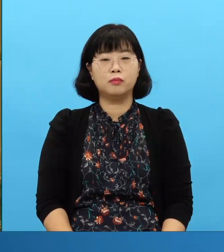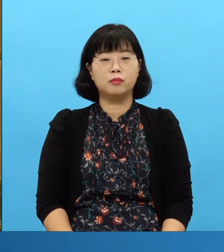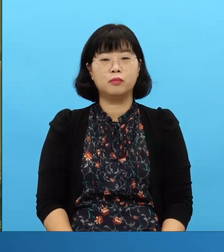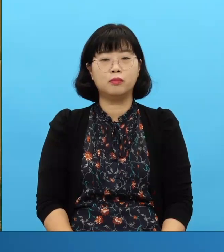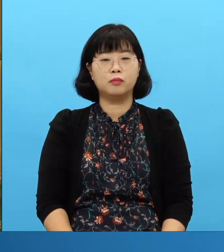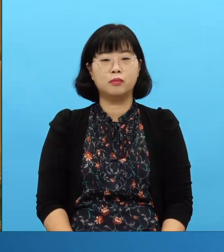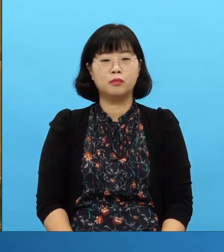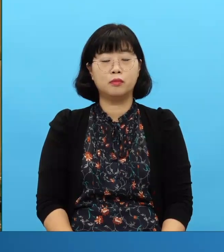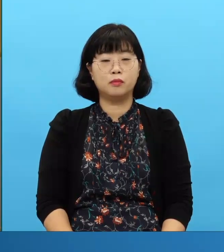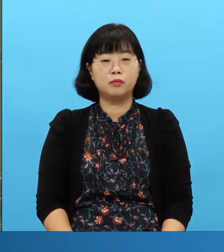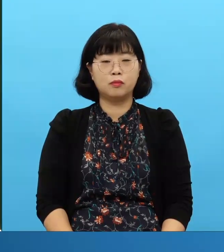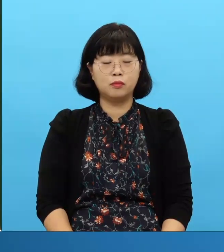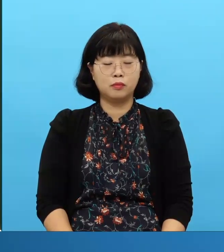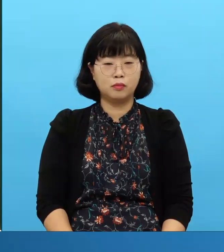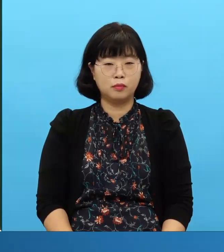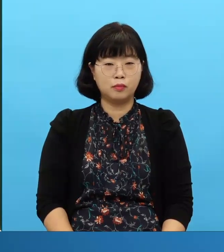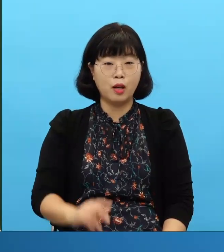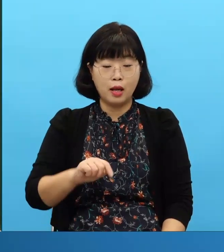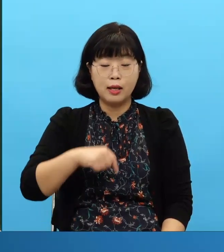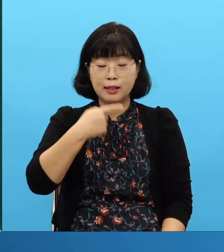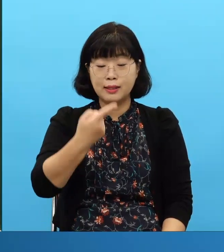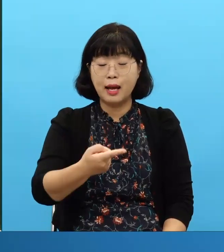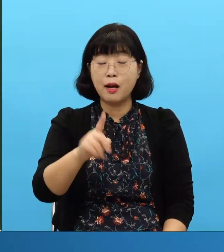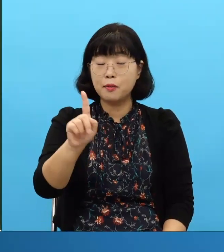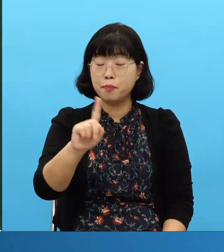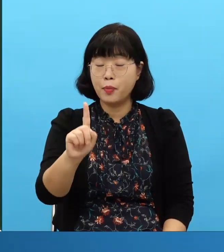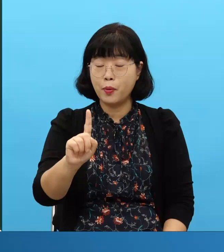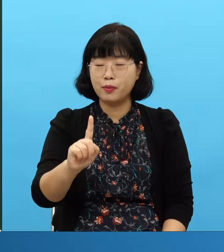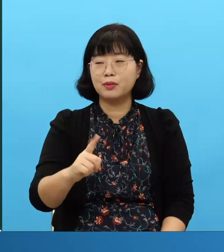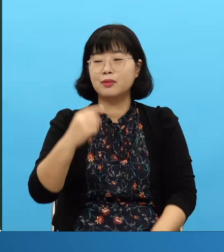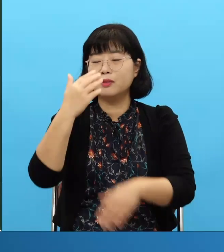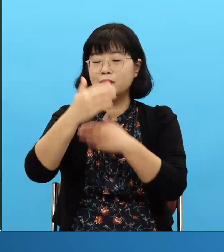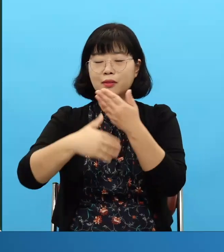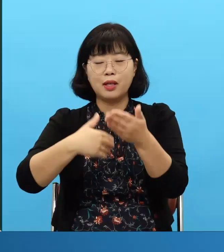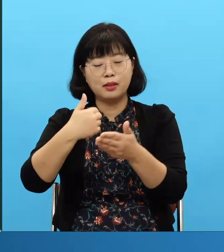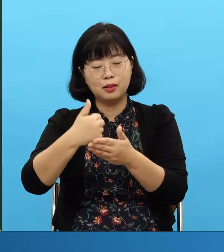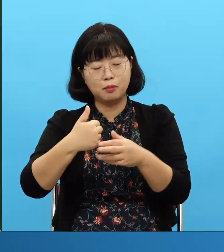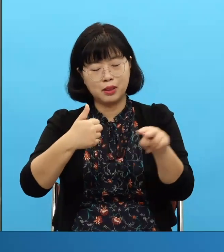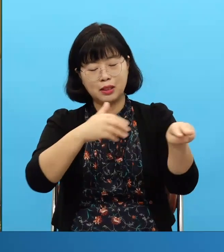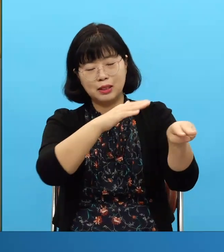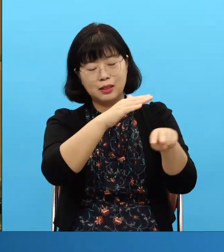Y de esa manera Dios le habló a Samuel acerca del futuro también ¿Qué es esto? De manera